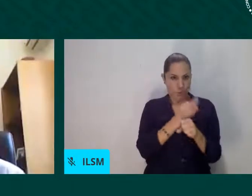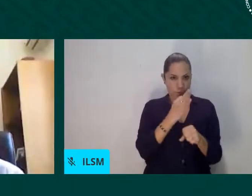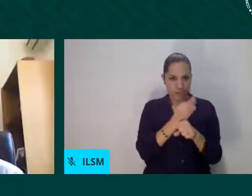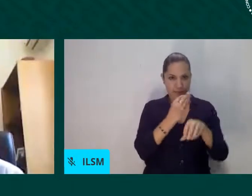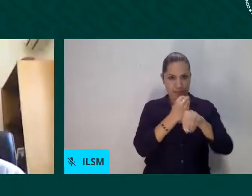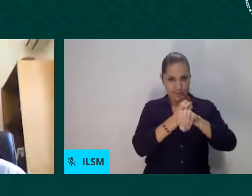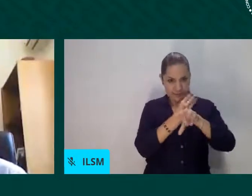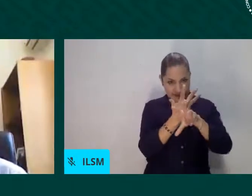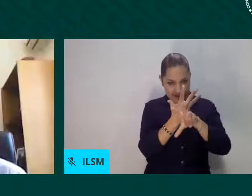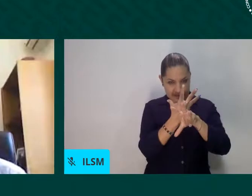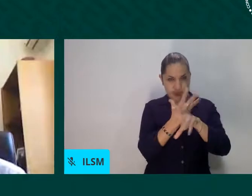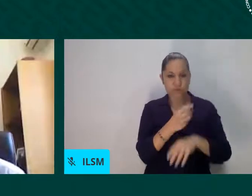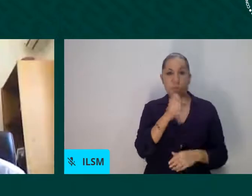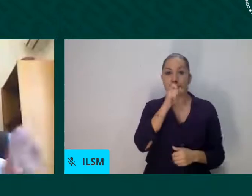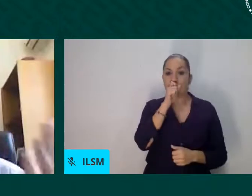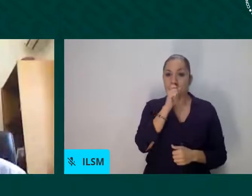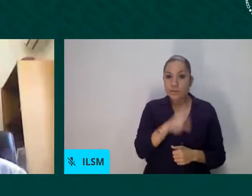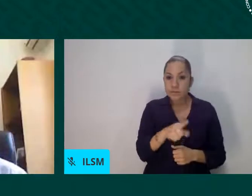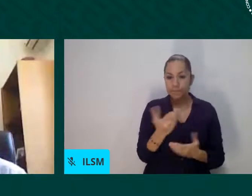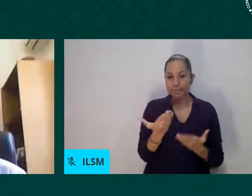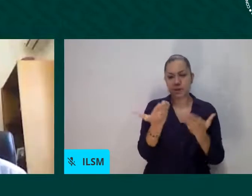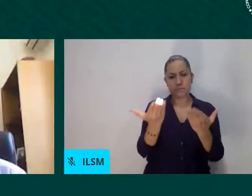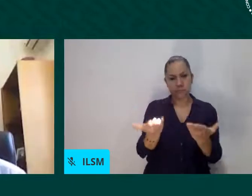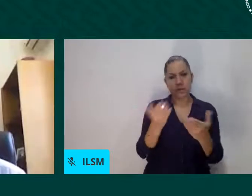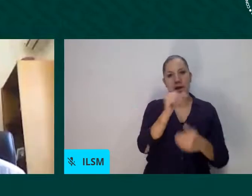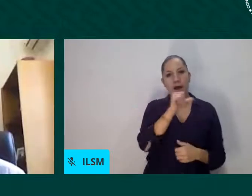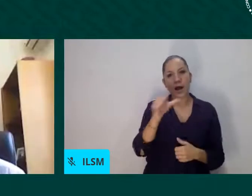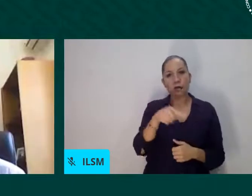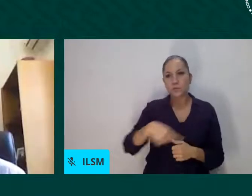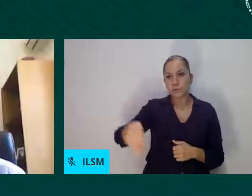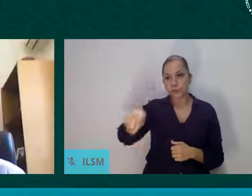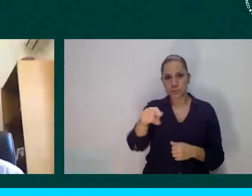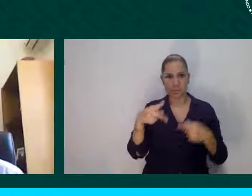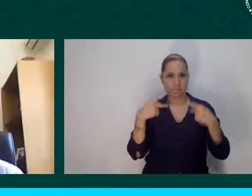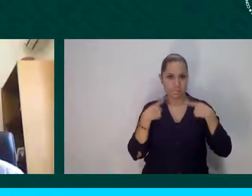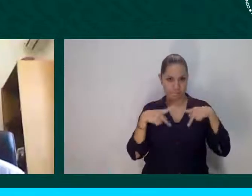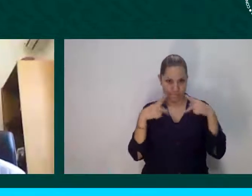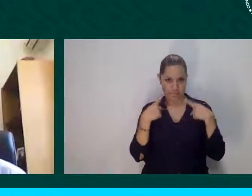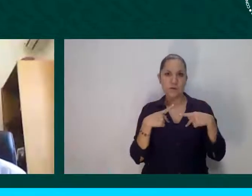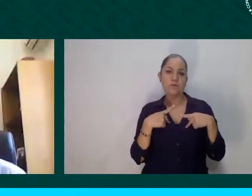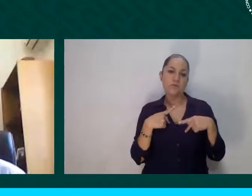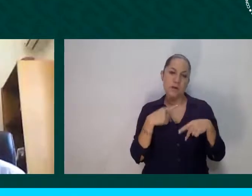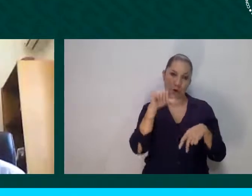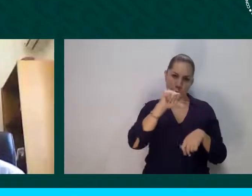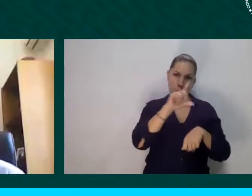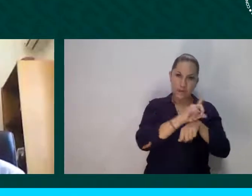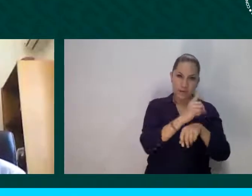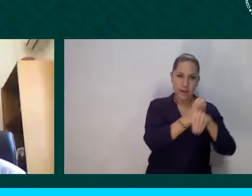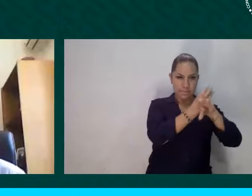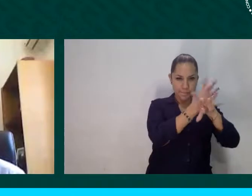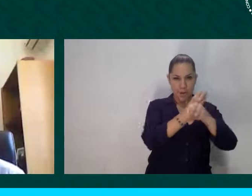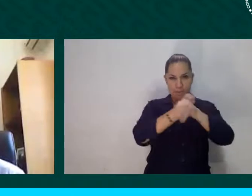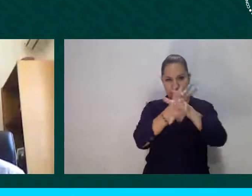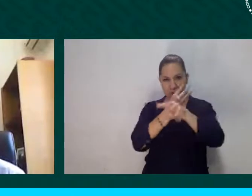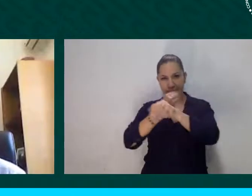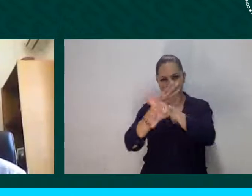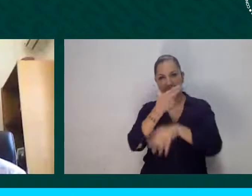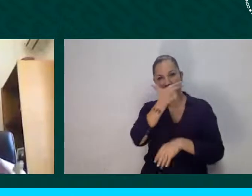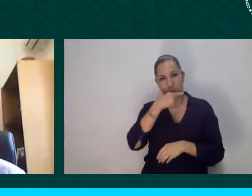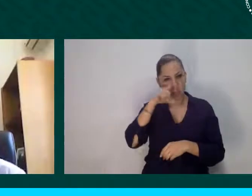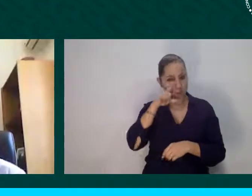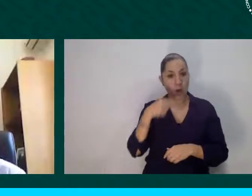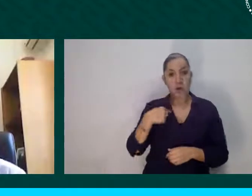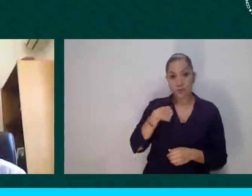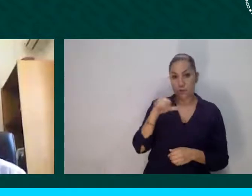panelistas y al panelista que hoy nos acompañan. Yo soy Andrés Morales, soy el especialista regional de UNESCO para Ciencias